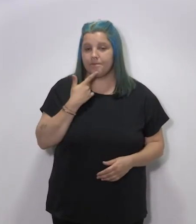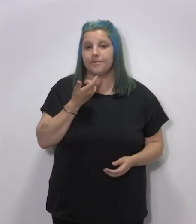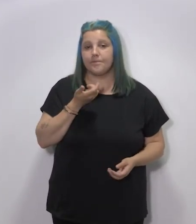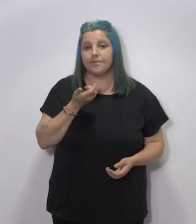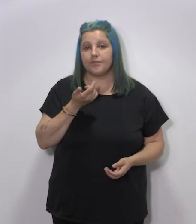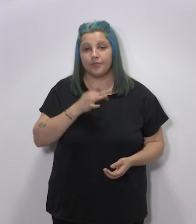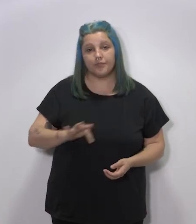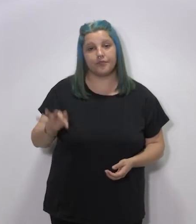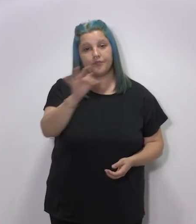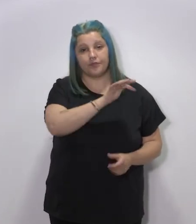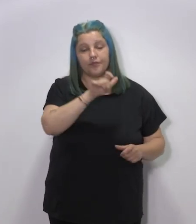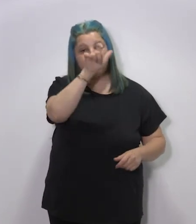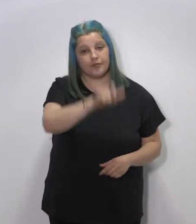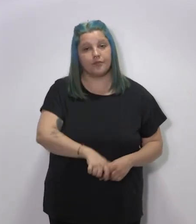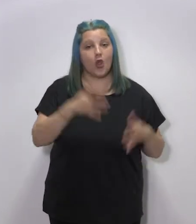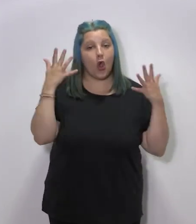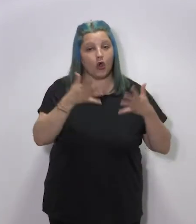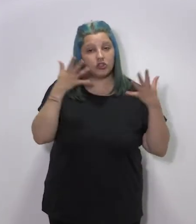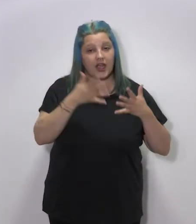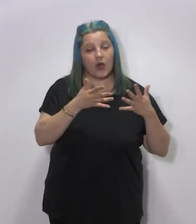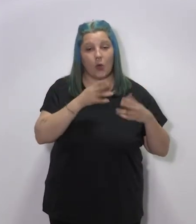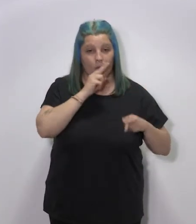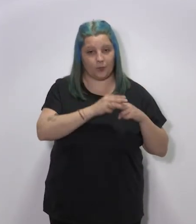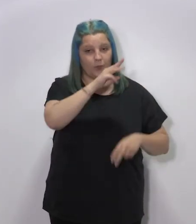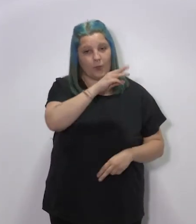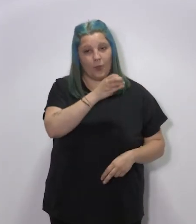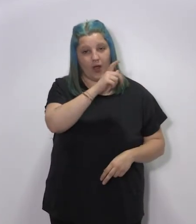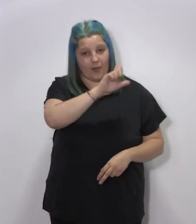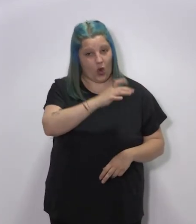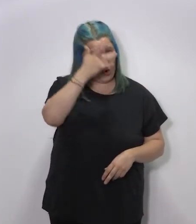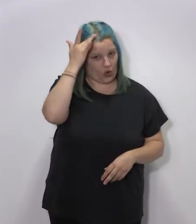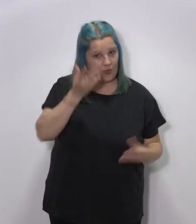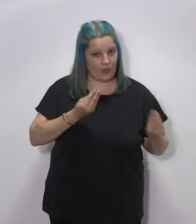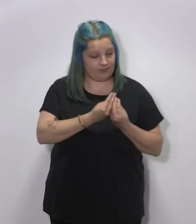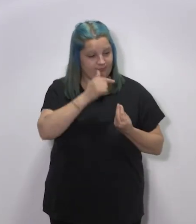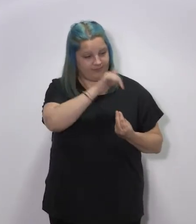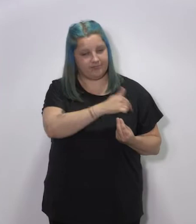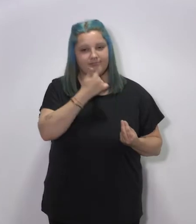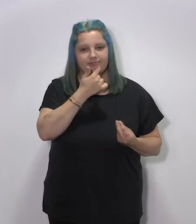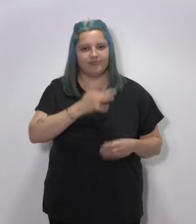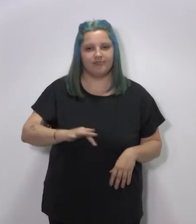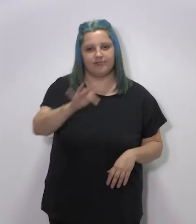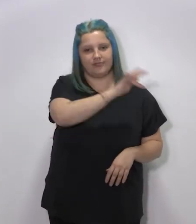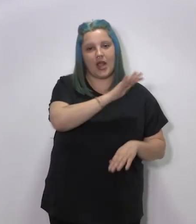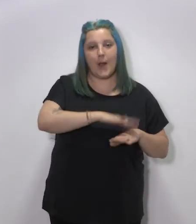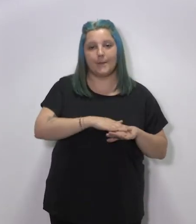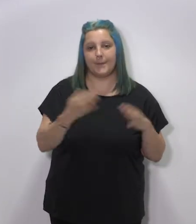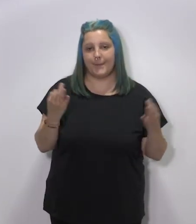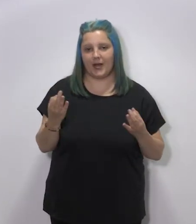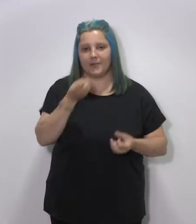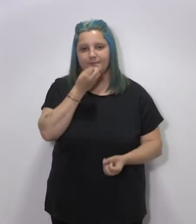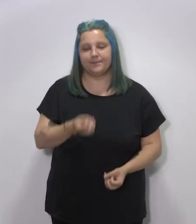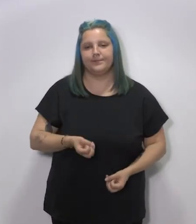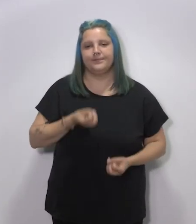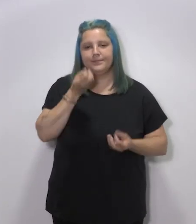punto daré paso al consejero Pablo Rubio, que me acompaña muy amablemente esta mañana en la rueda de prensa,